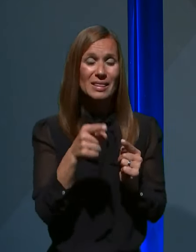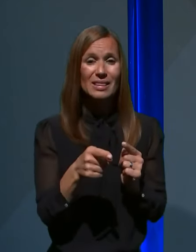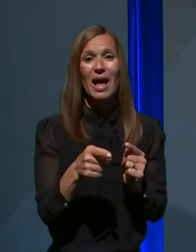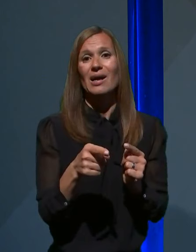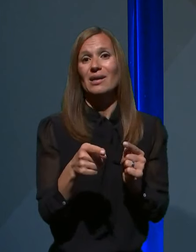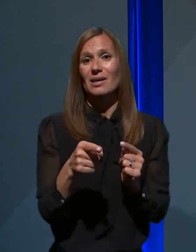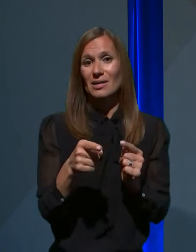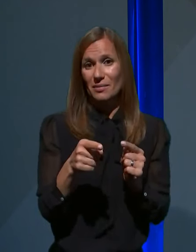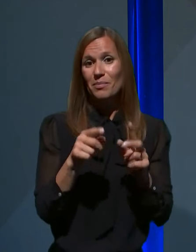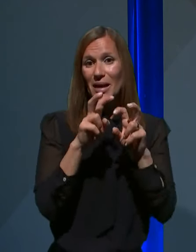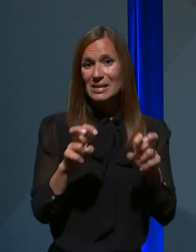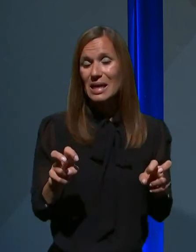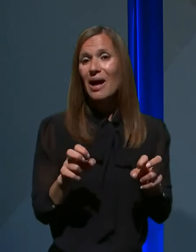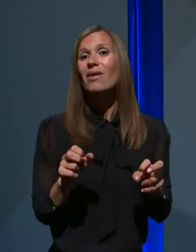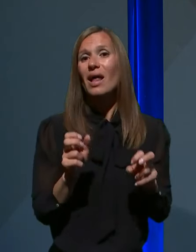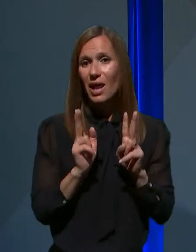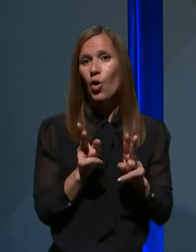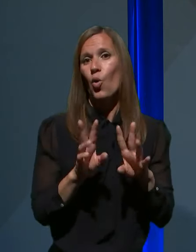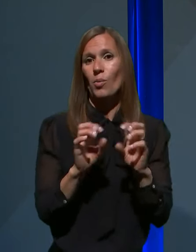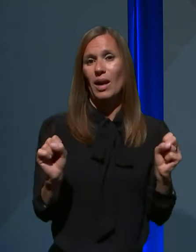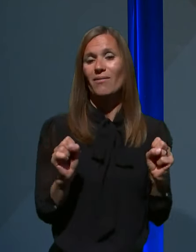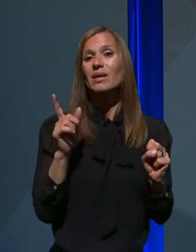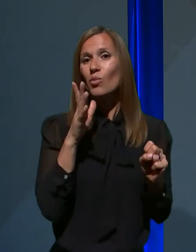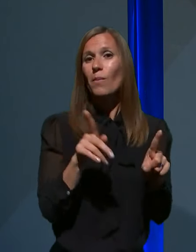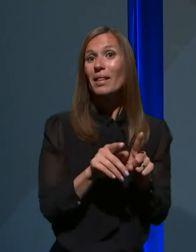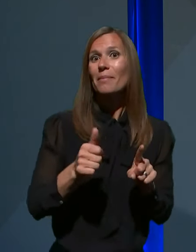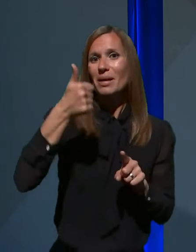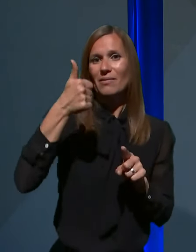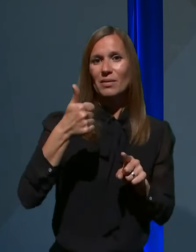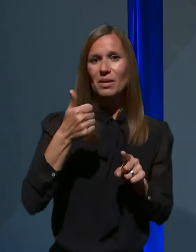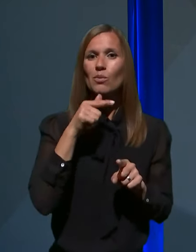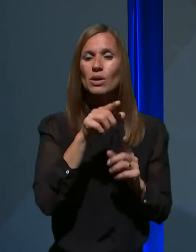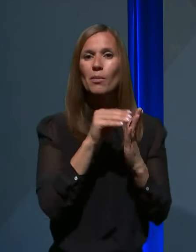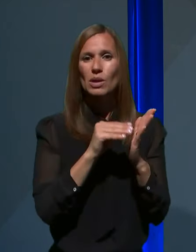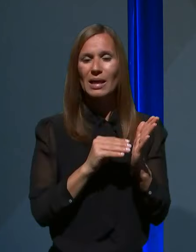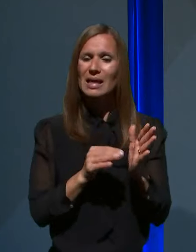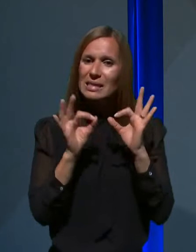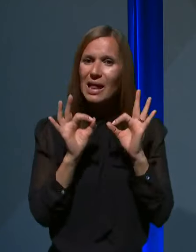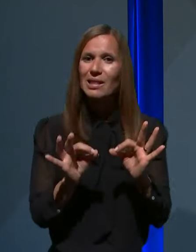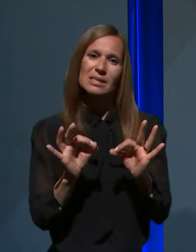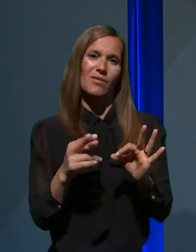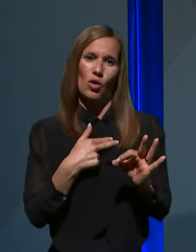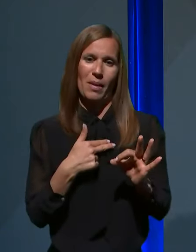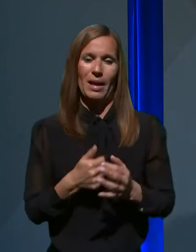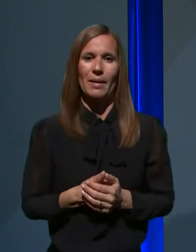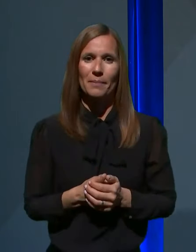da se taka preiskava lahko opravi in bo tudi med prvimi, ki bo te podatke zanesljivo imela.